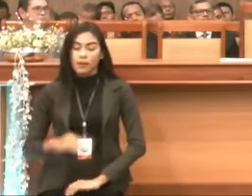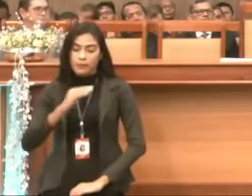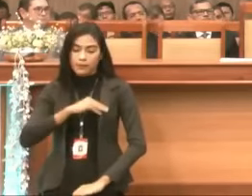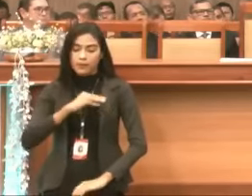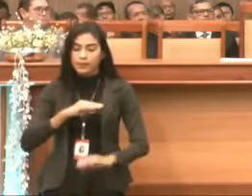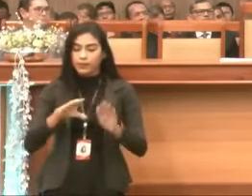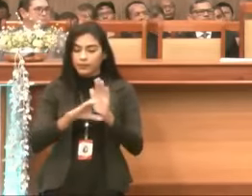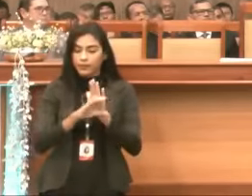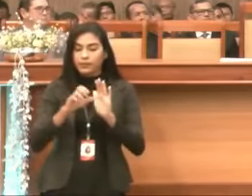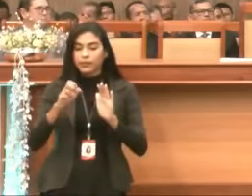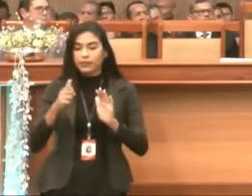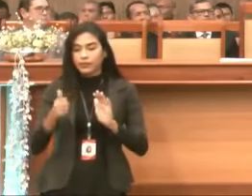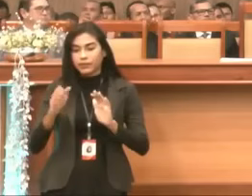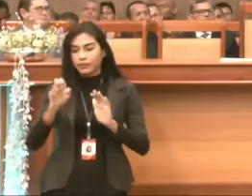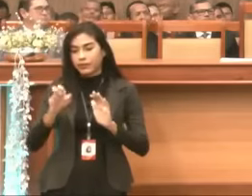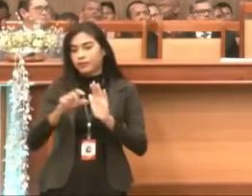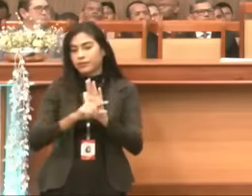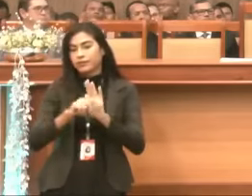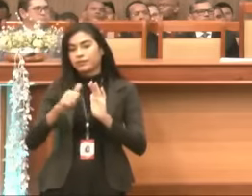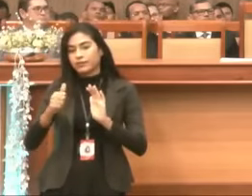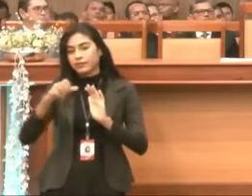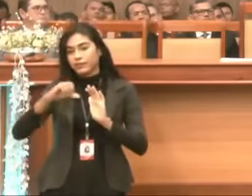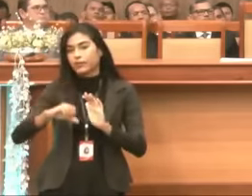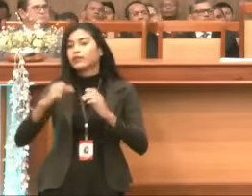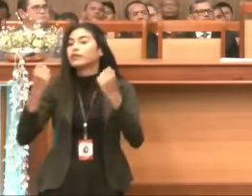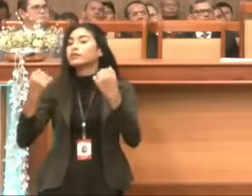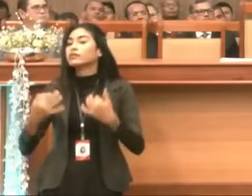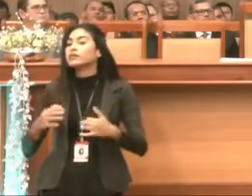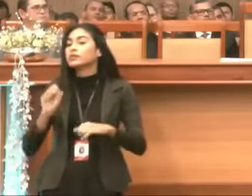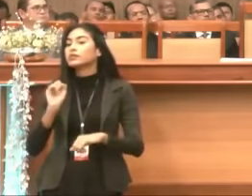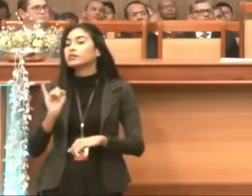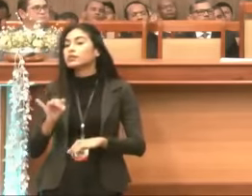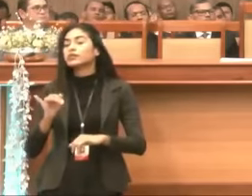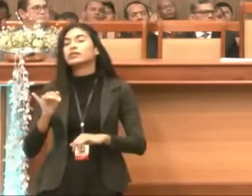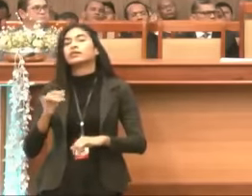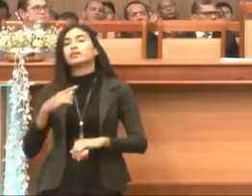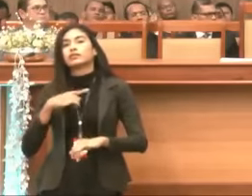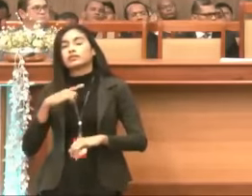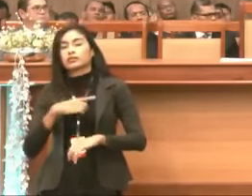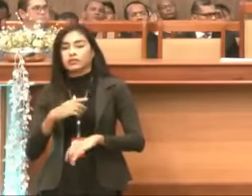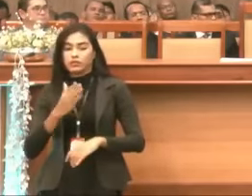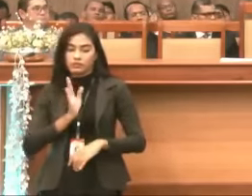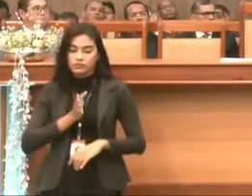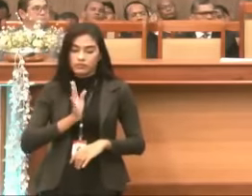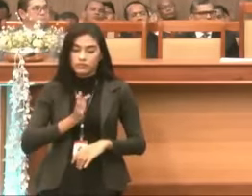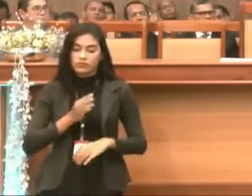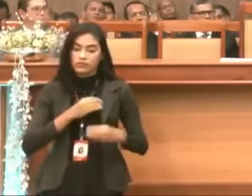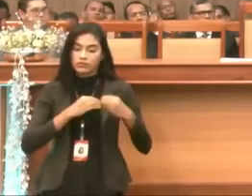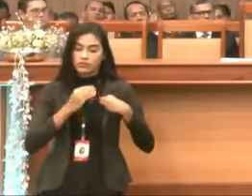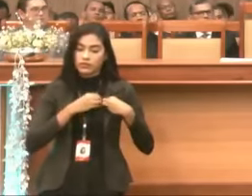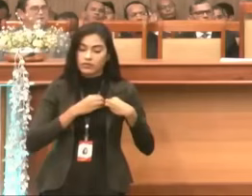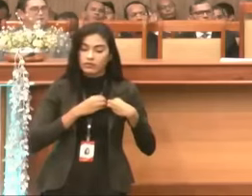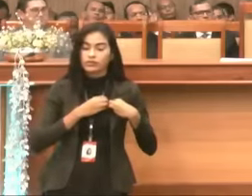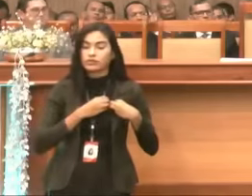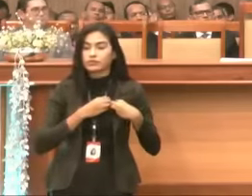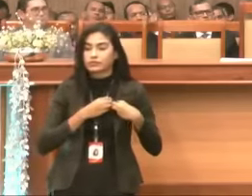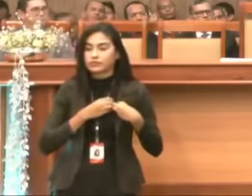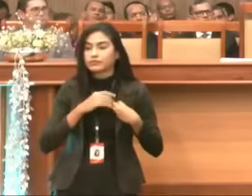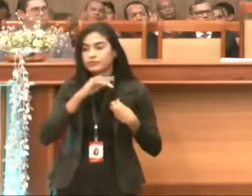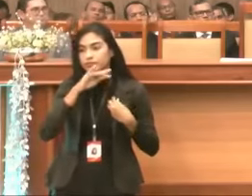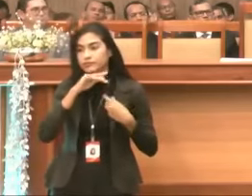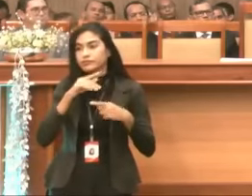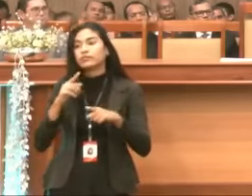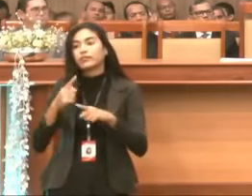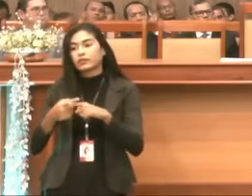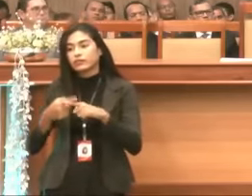e 19, se tiver um coração velho pecaminoso, porque de um coração pecaminoso sai, os maus pensamentos, lá vai, a